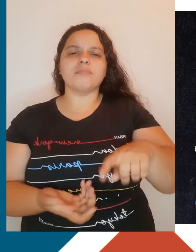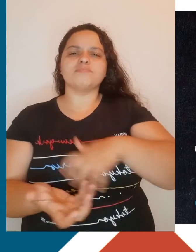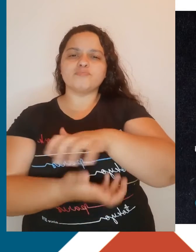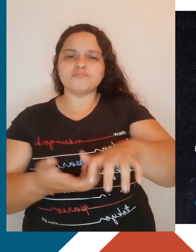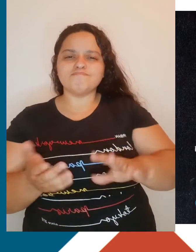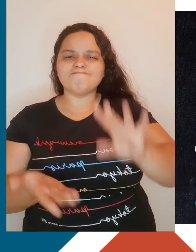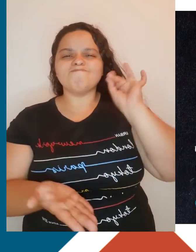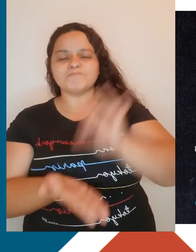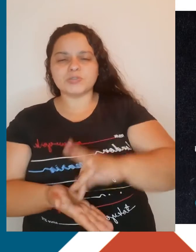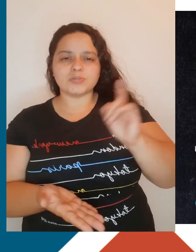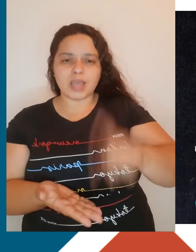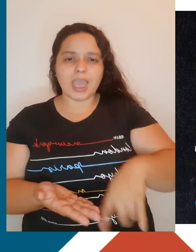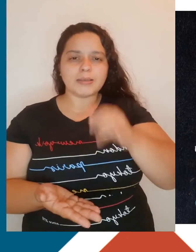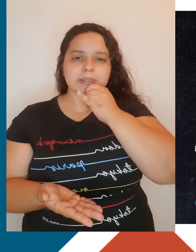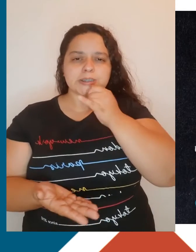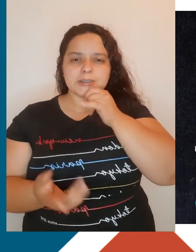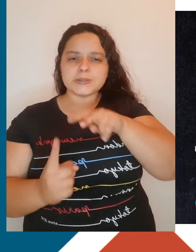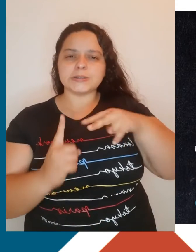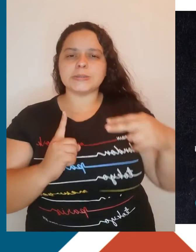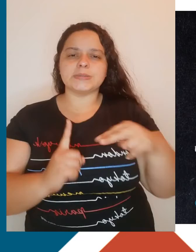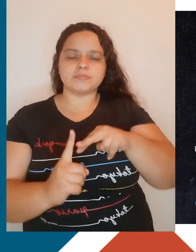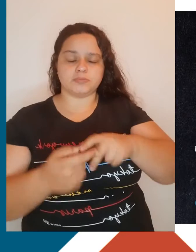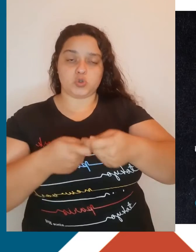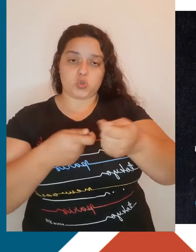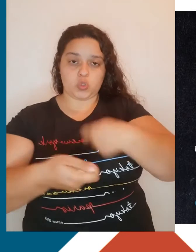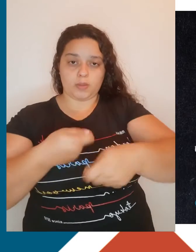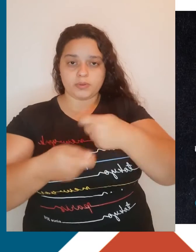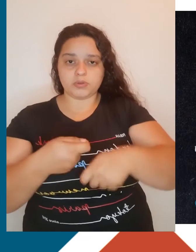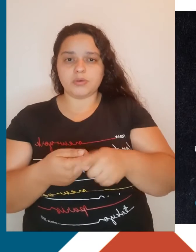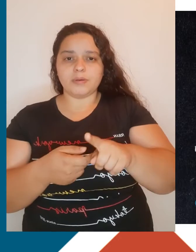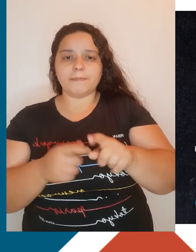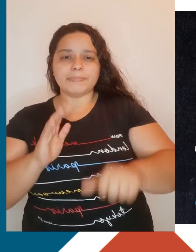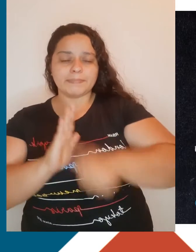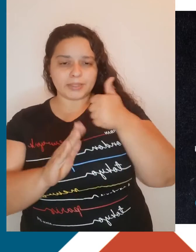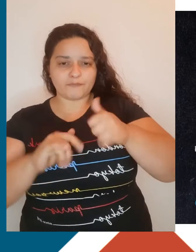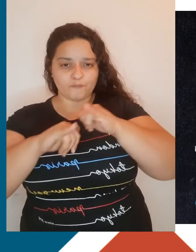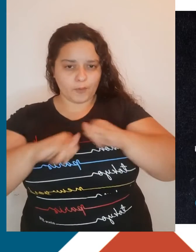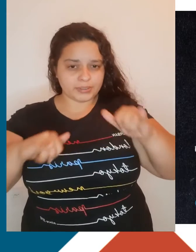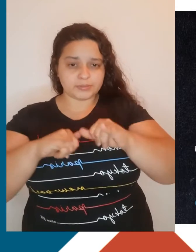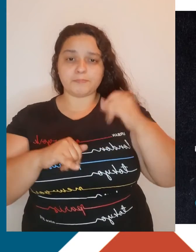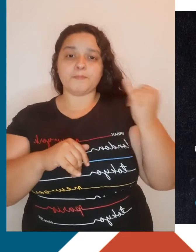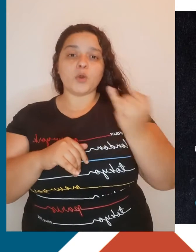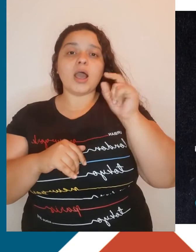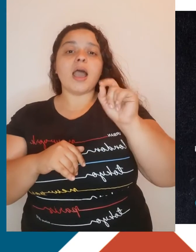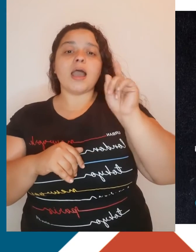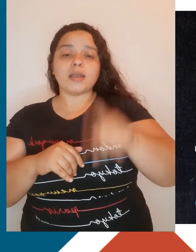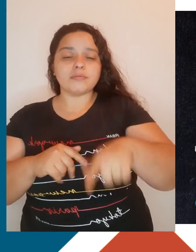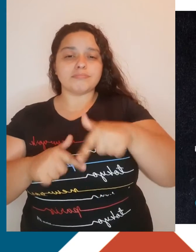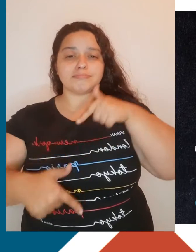processo, sob o ponto de vista econômico? Uma primeira informação importante é que o trabalho de produzir as